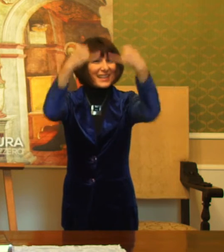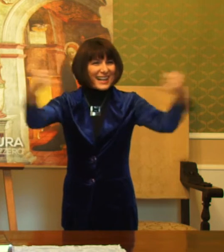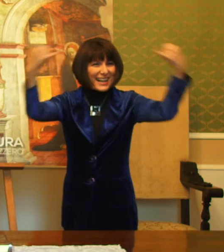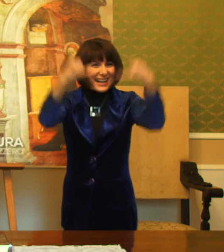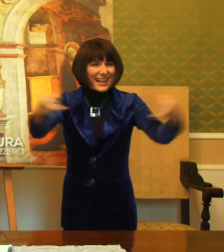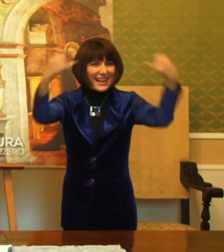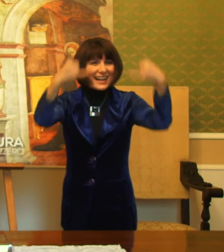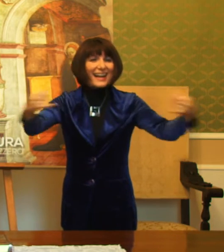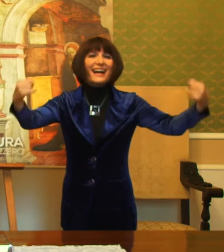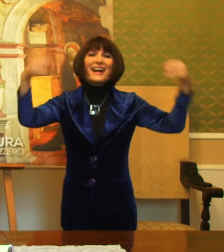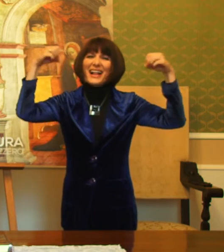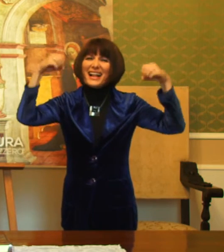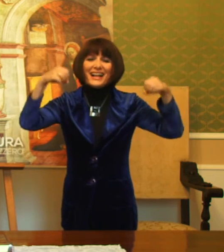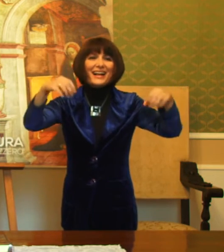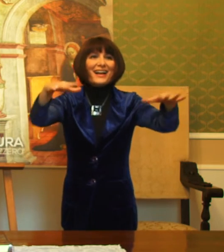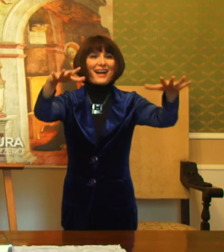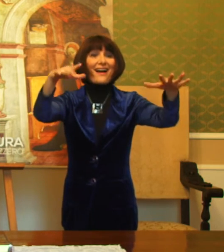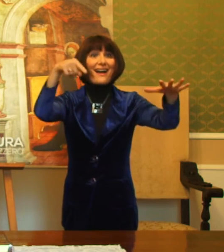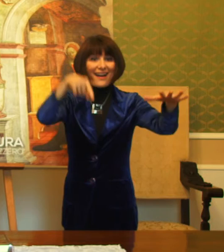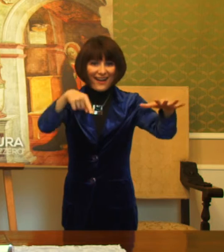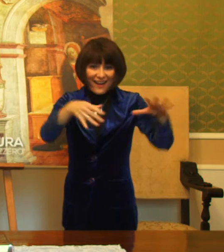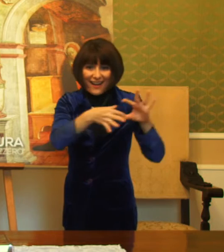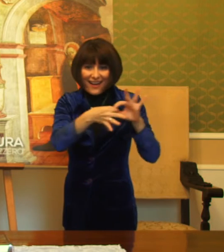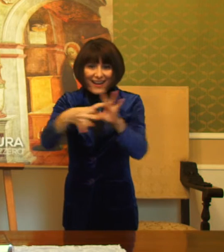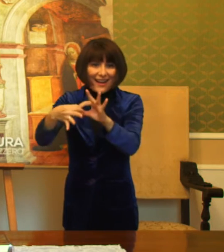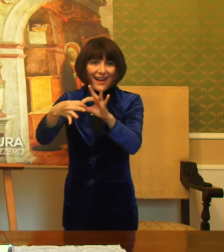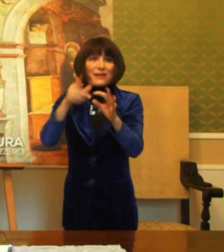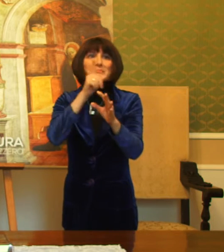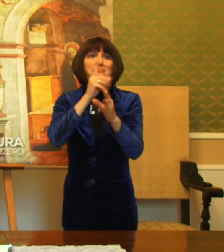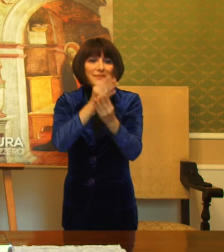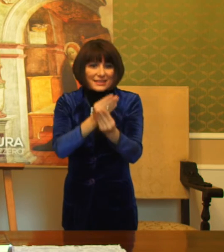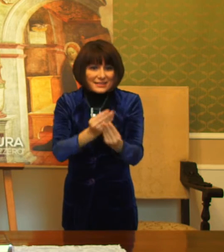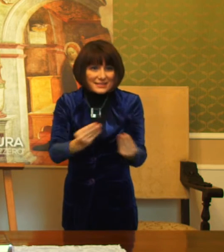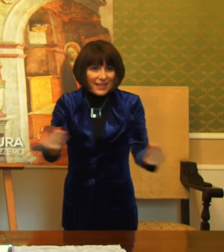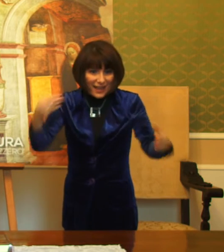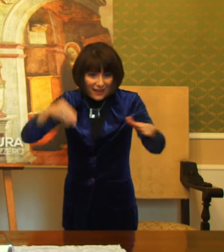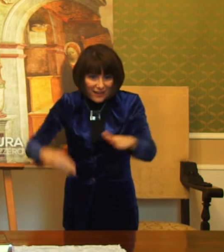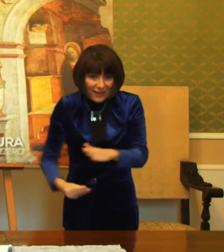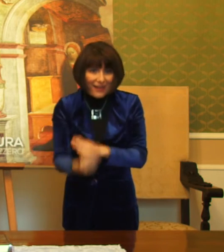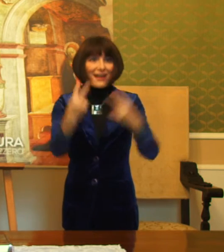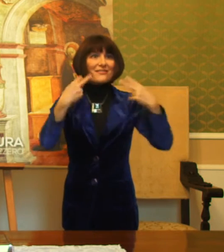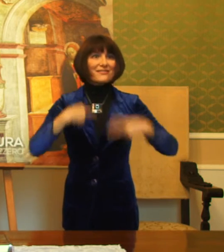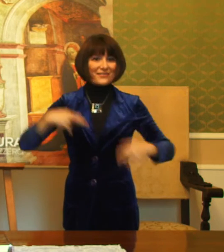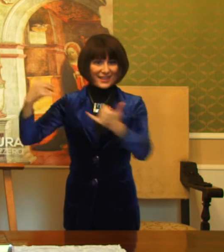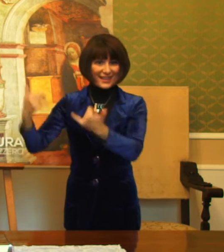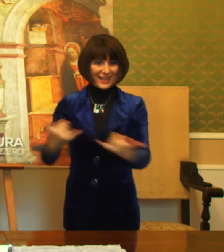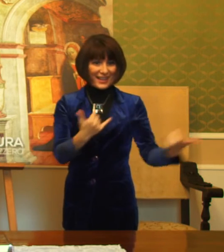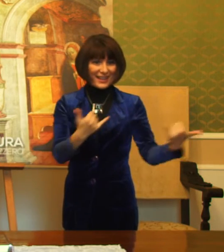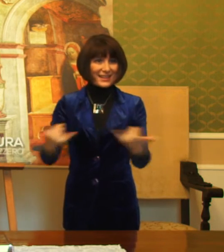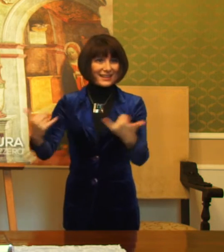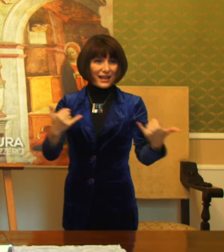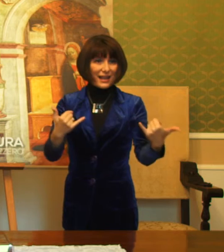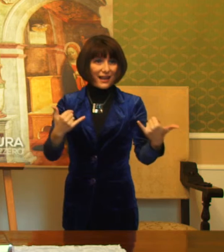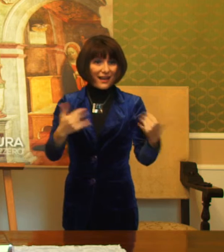desiderio di entrare nel mistero della vita, di riconoscere che ogni persona umana è davvero